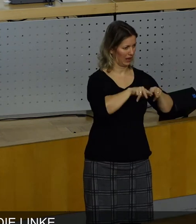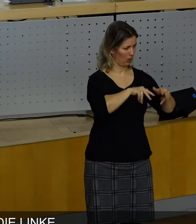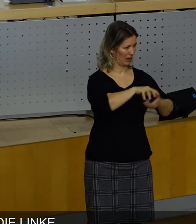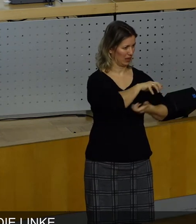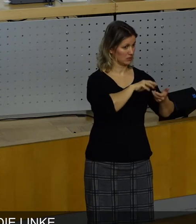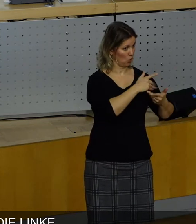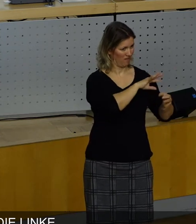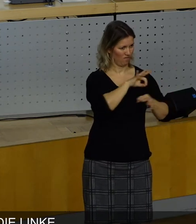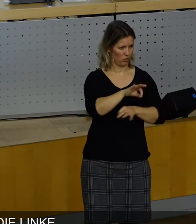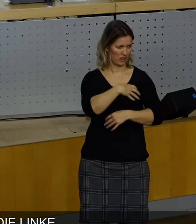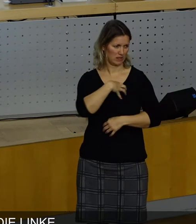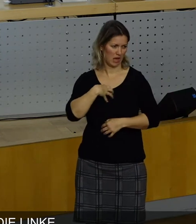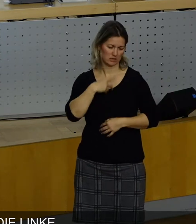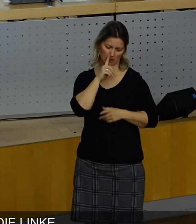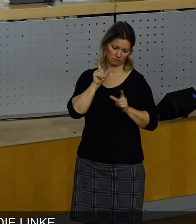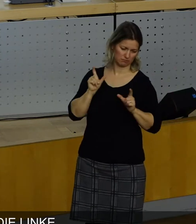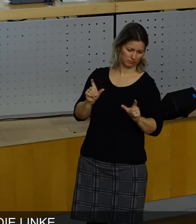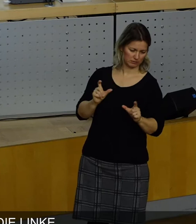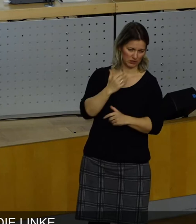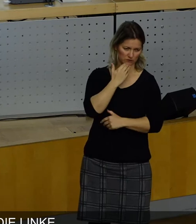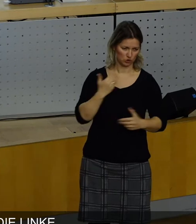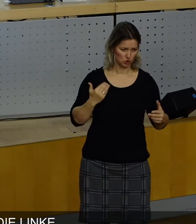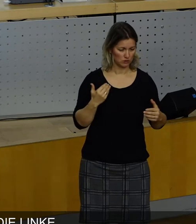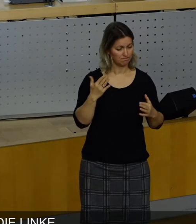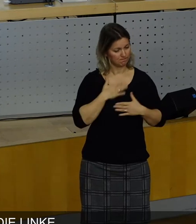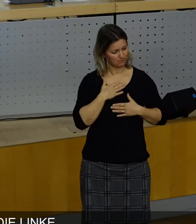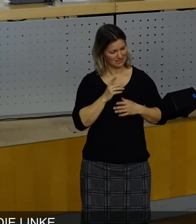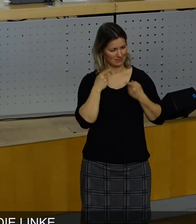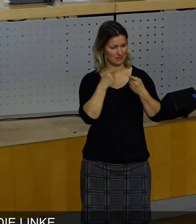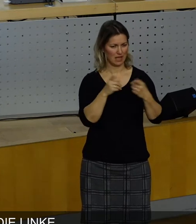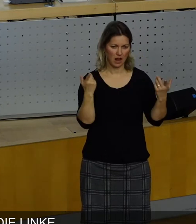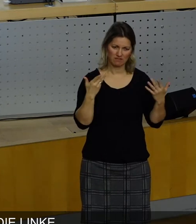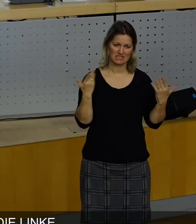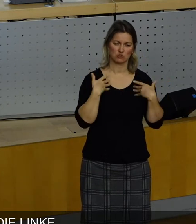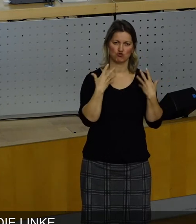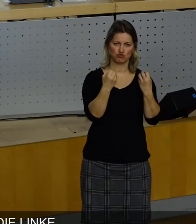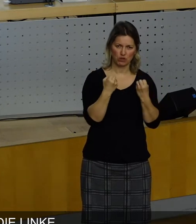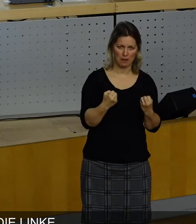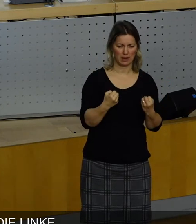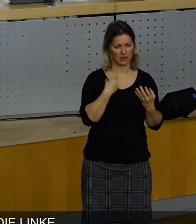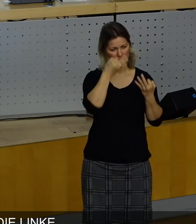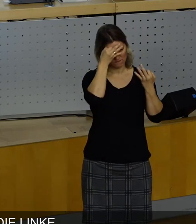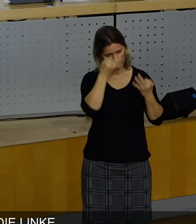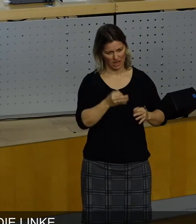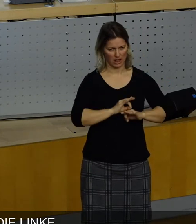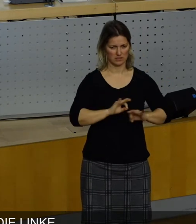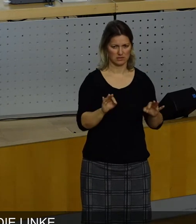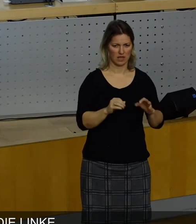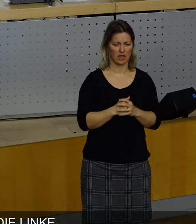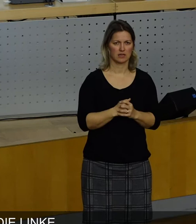Landeshauptstadt Dresden vermeiden. Wir wollten erreichen, Stabilität und Verlässlichkeit, eine